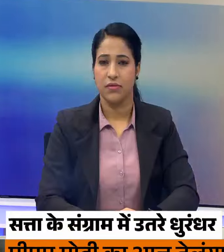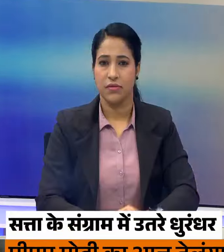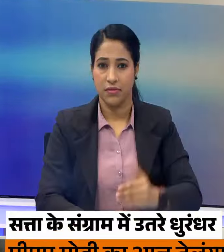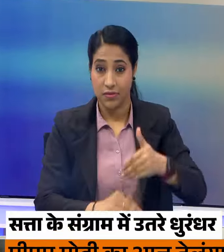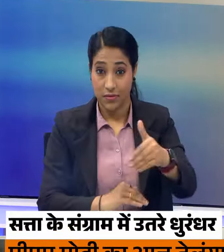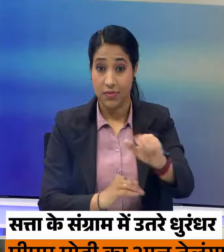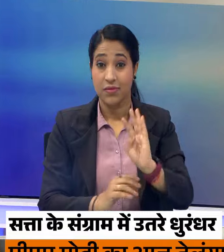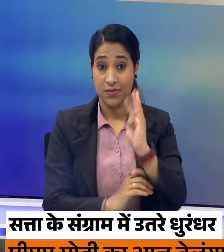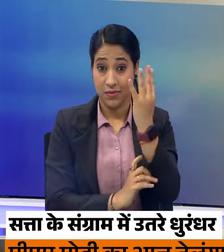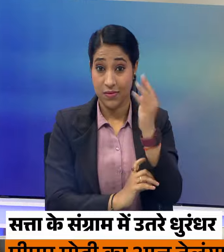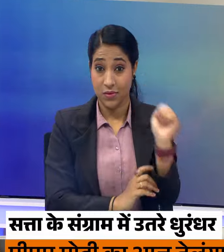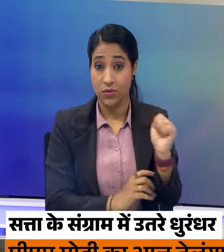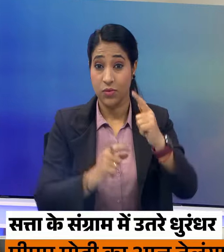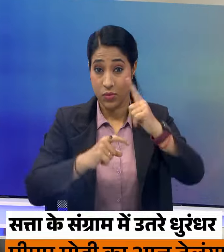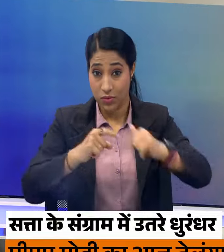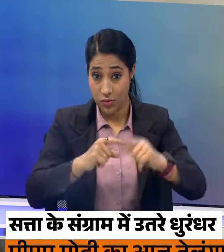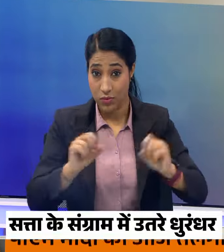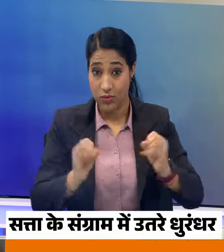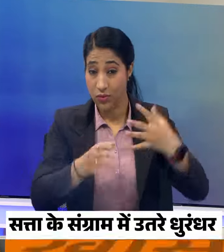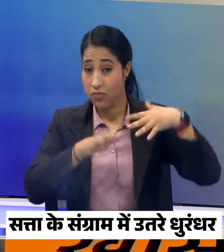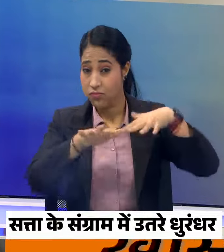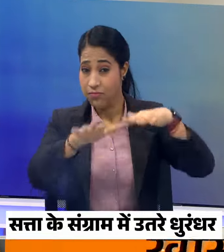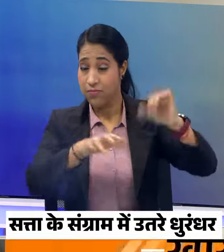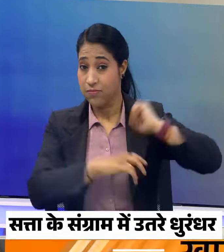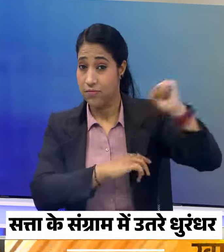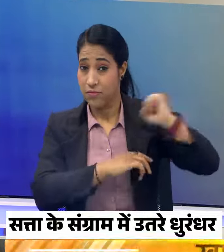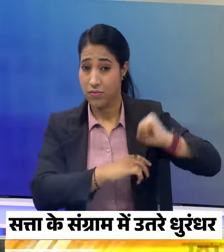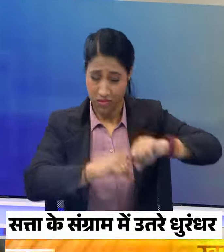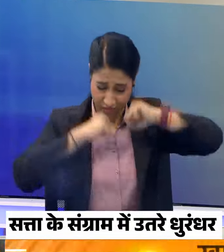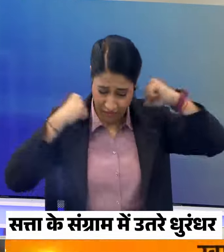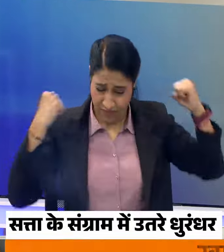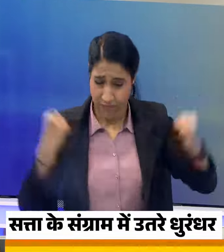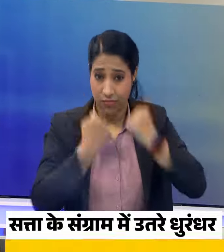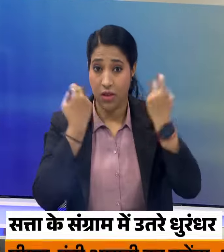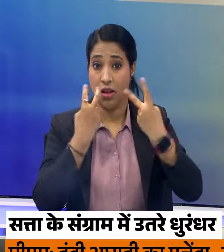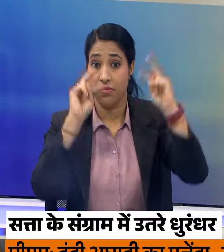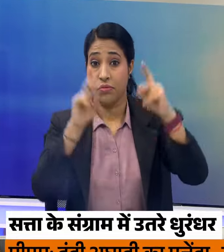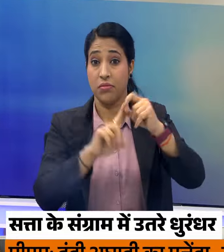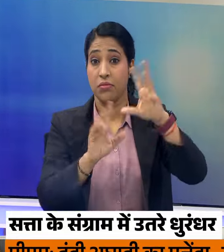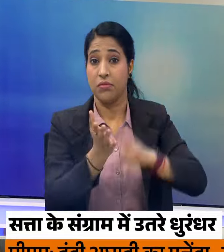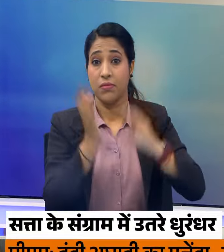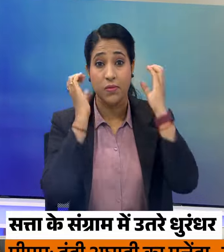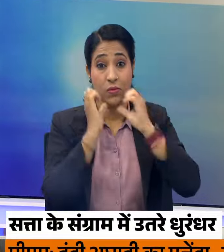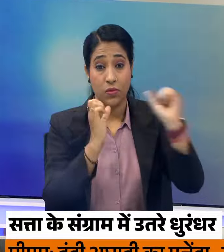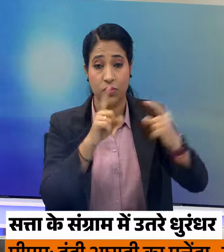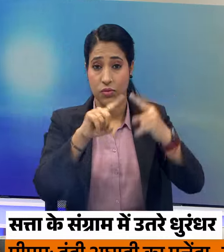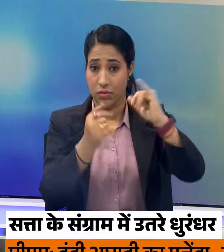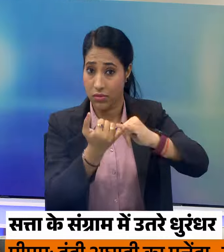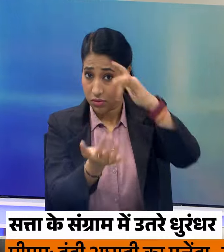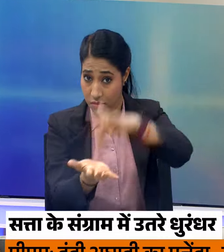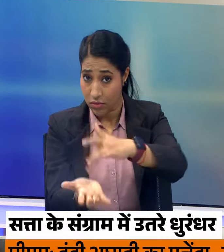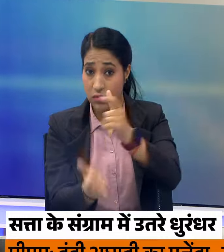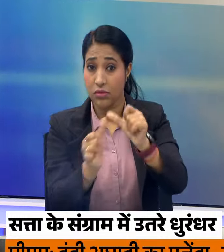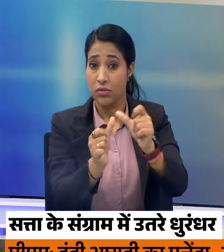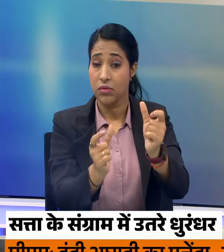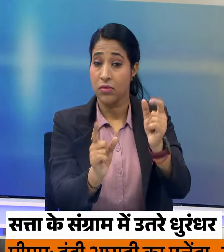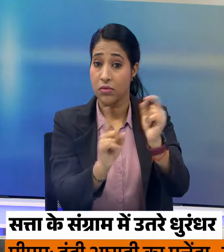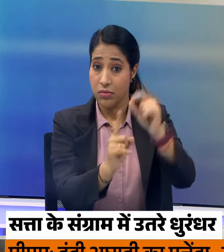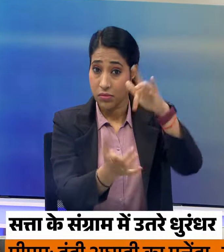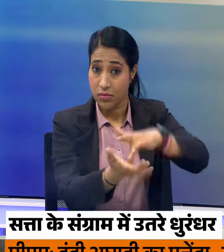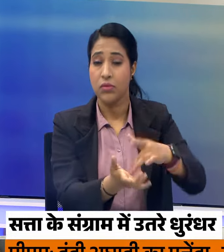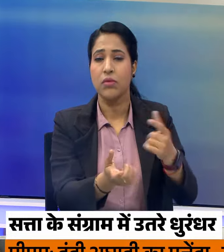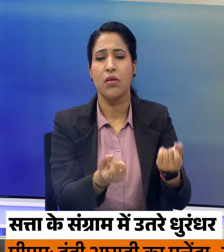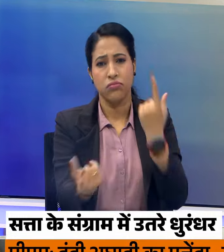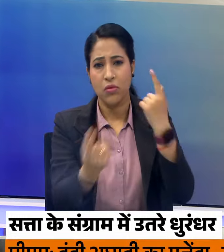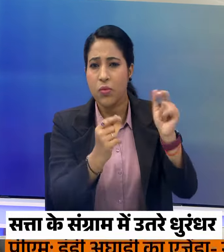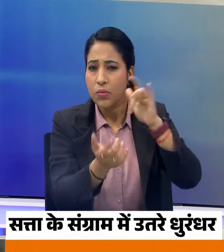अगले चार चरण के चुना प्रचार में नेताओ ने लगाया पूरा दम प्रदान मंतरी नरेंद्र मोदी तेलंगाना और आन प्रदेश में करेंगे धुआधार